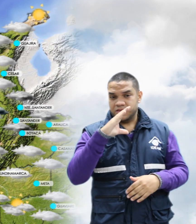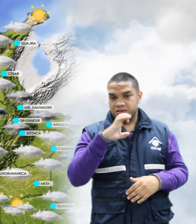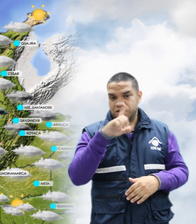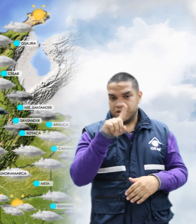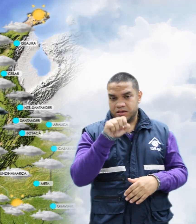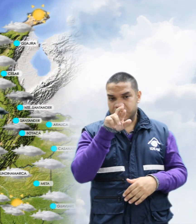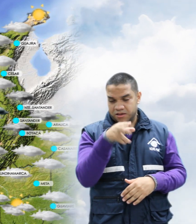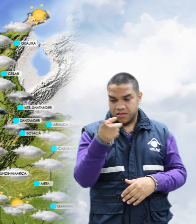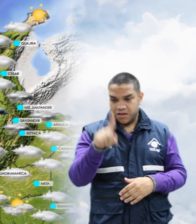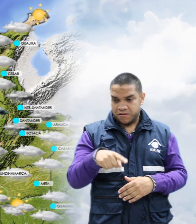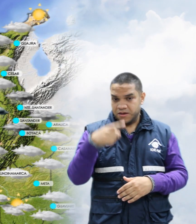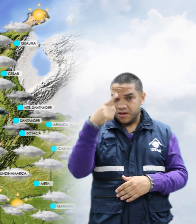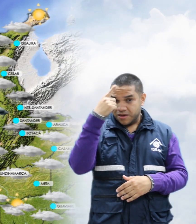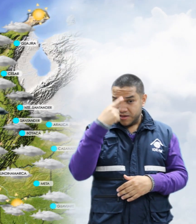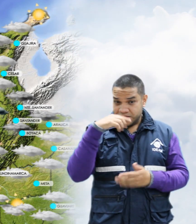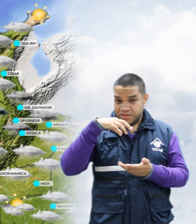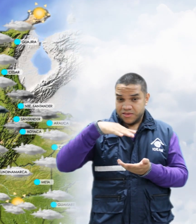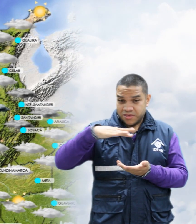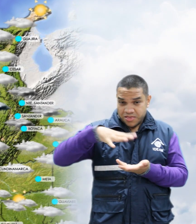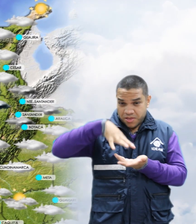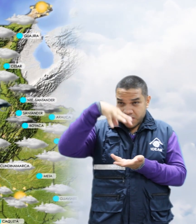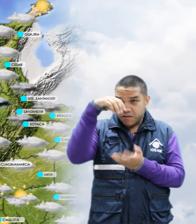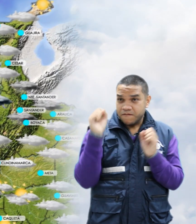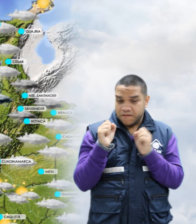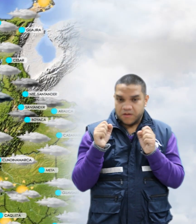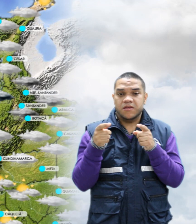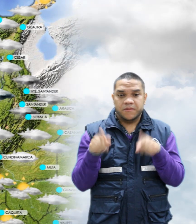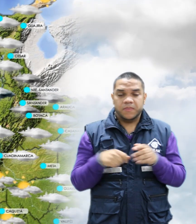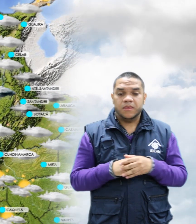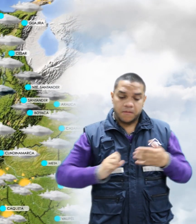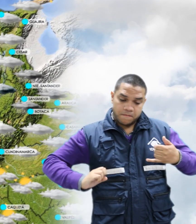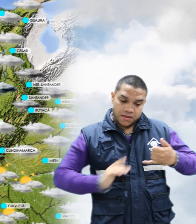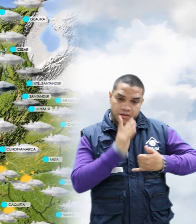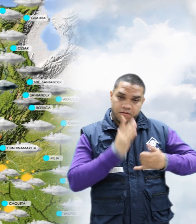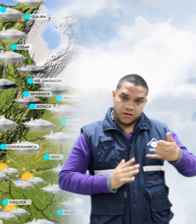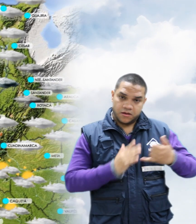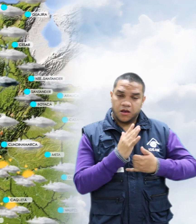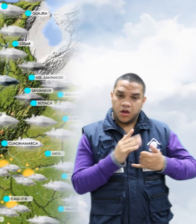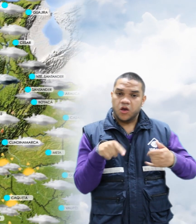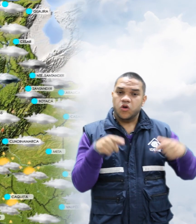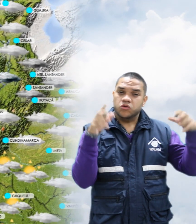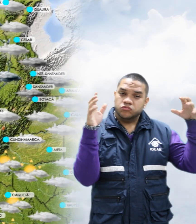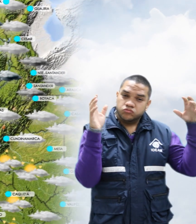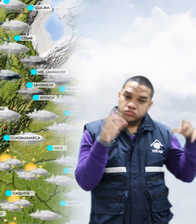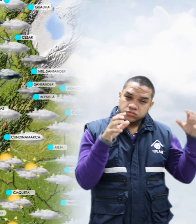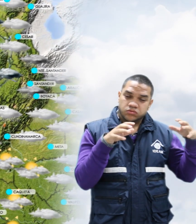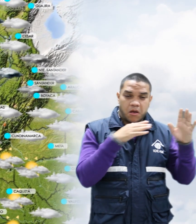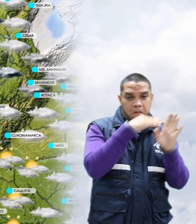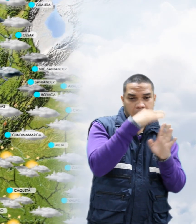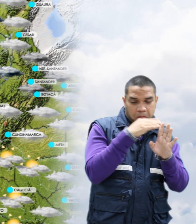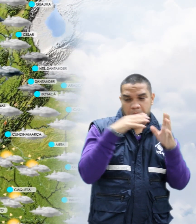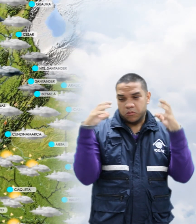estribaciones de la Sierra Nevada de Santa Marta. Para la región Pacífica, se prevén algunas lluvias de carácter moderado a fuerte